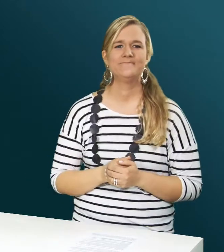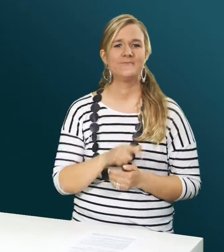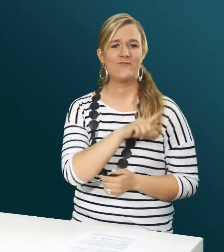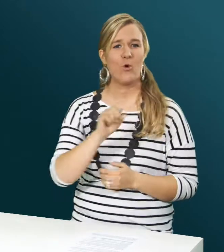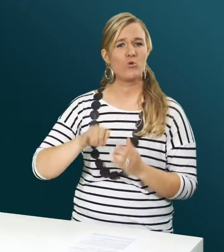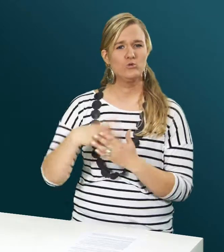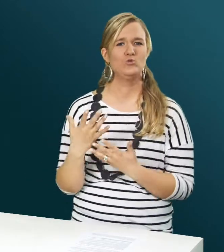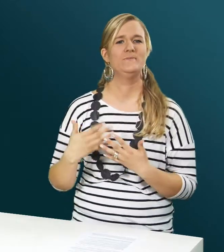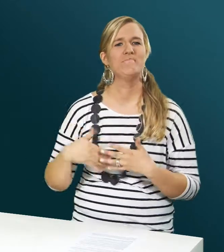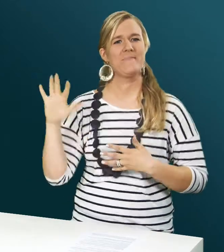Nachrichtensendung.